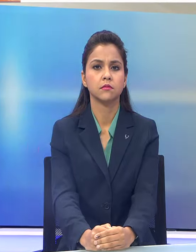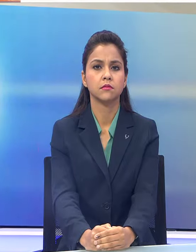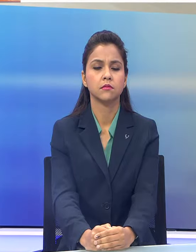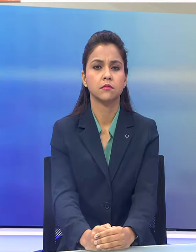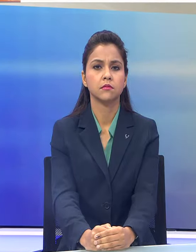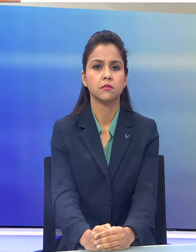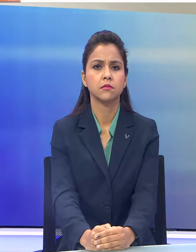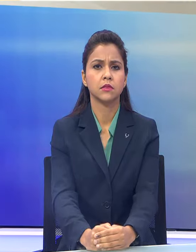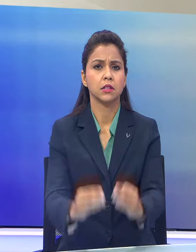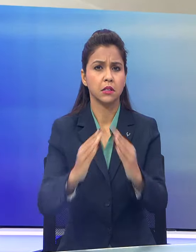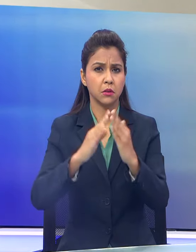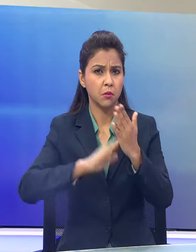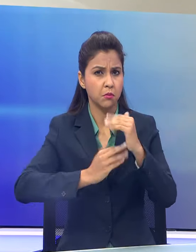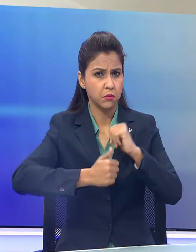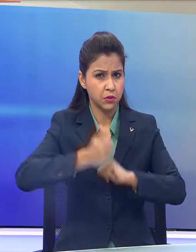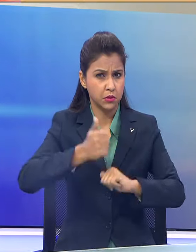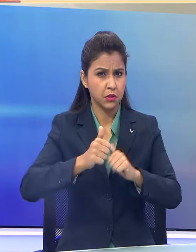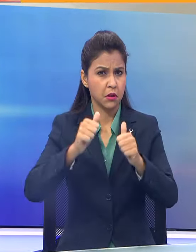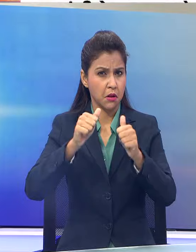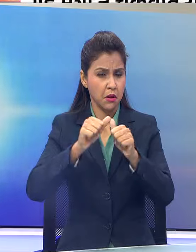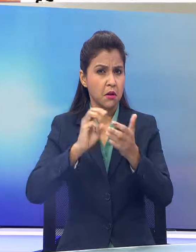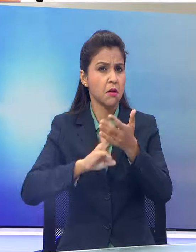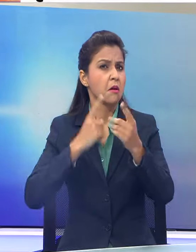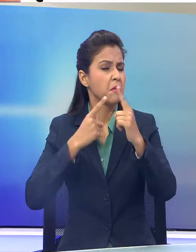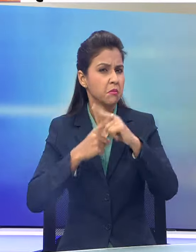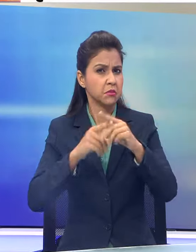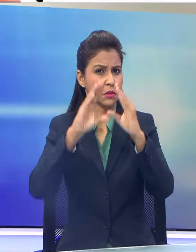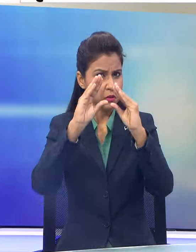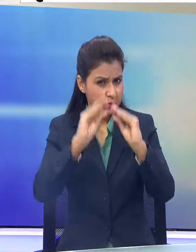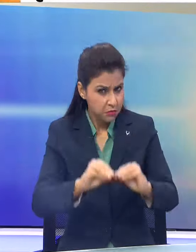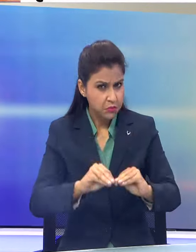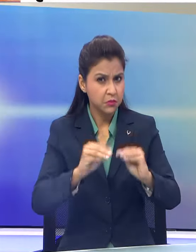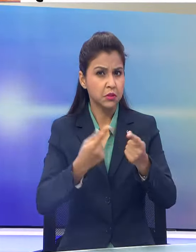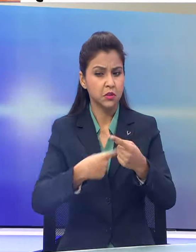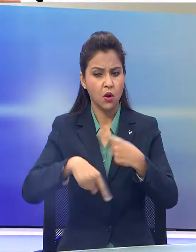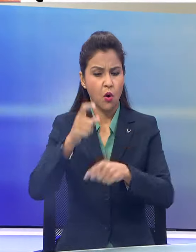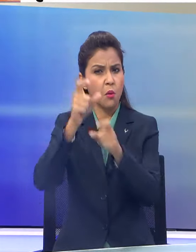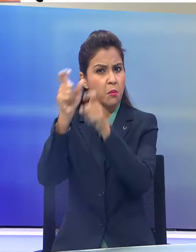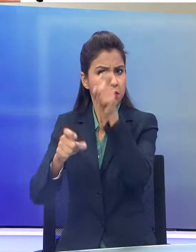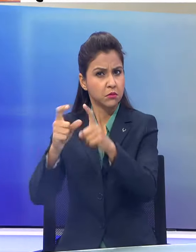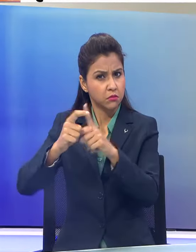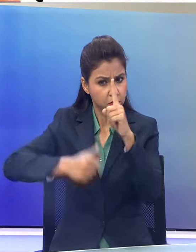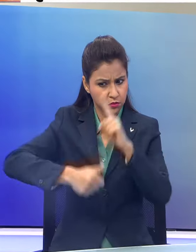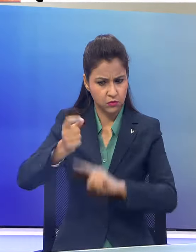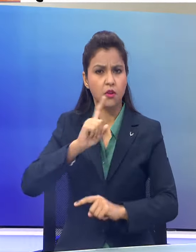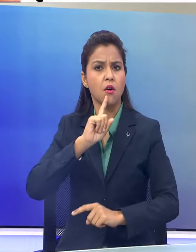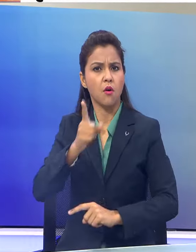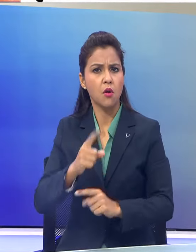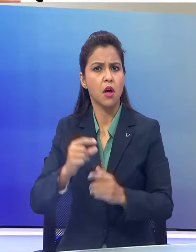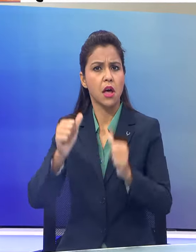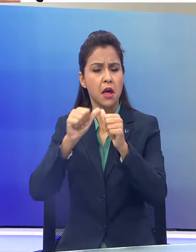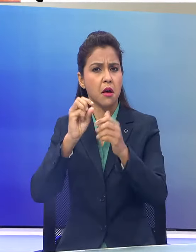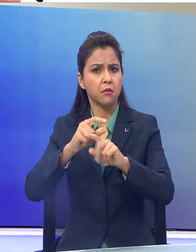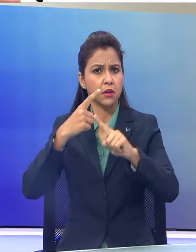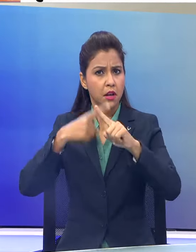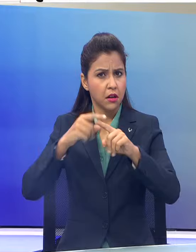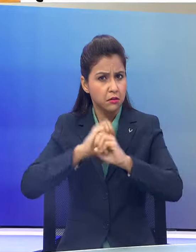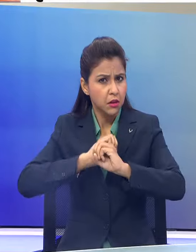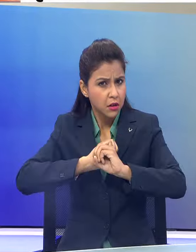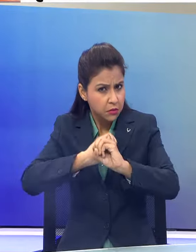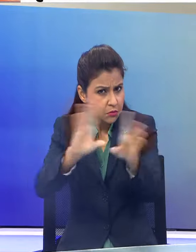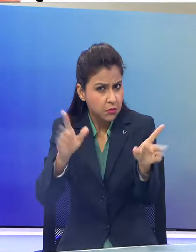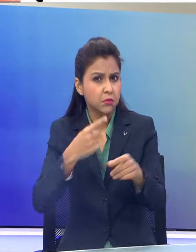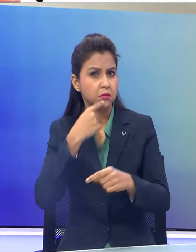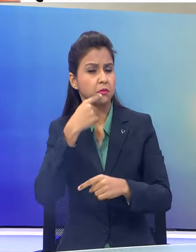ग्री मंत्री अमिच्षा ने कम से कम नुकसान के लिए अधिकारियों को दिये जरूरी निर्देश अमिच्षा ने सोशल मीडिया प्लाटफॉर्म